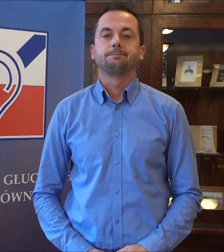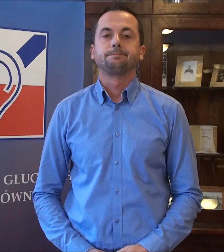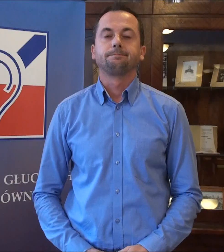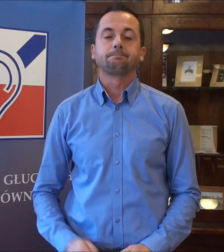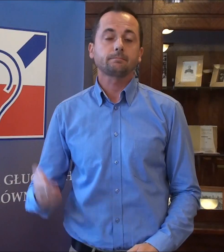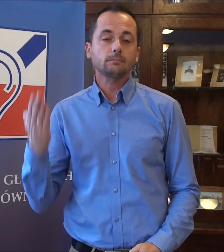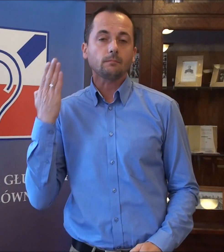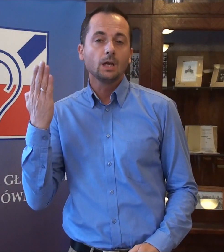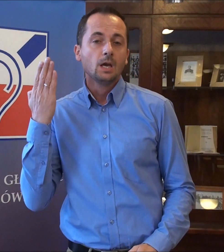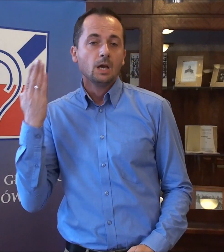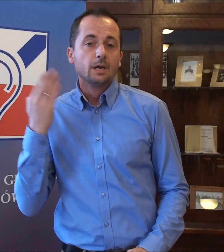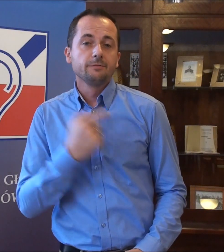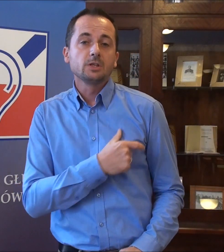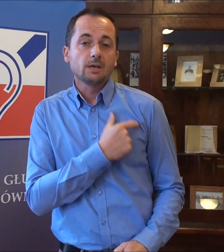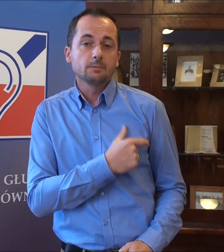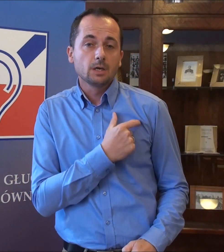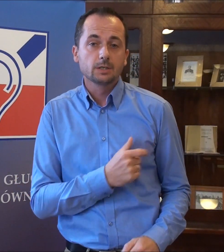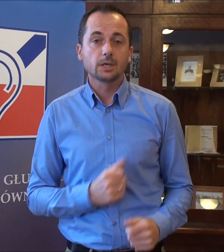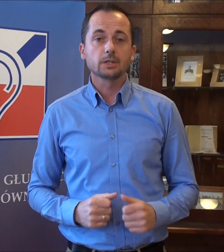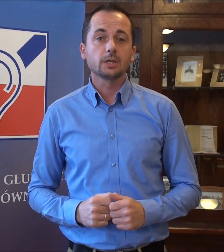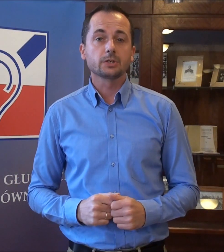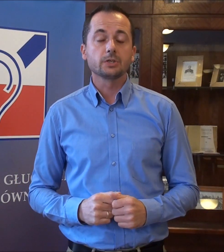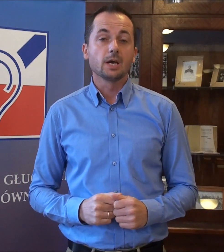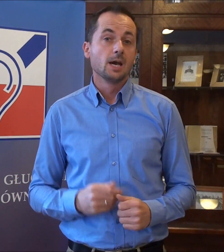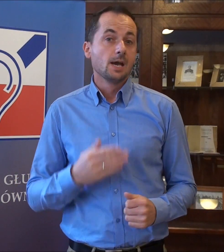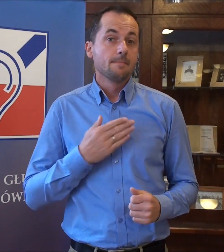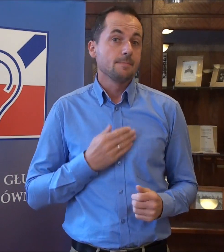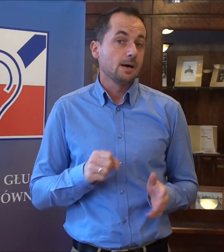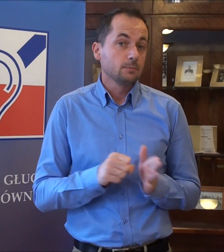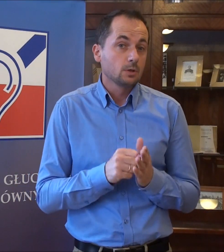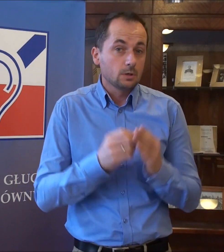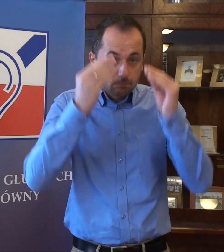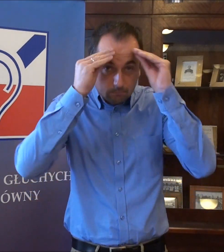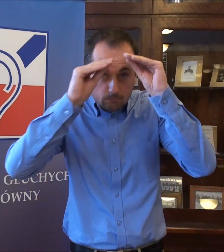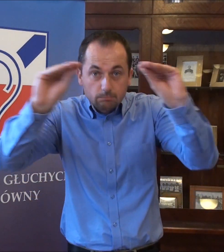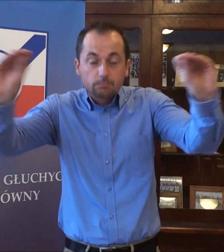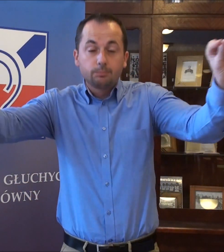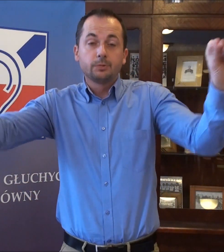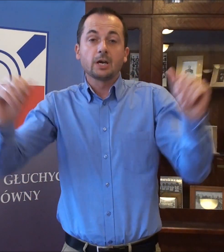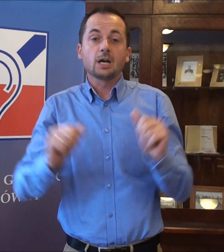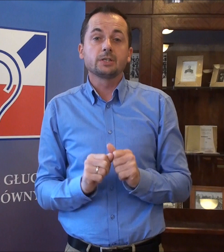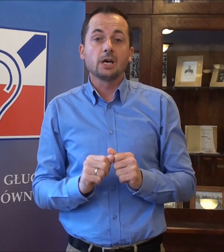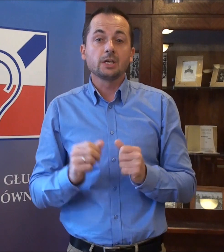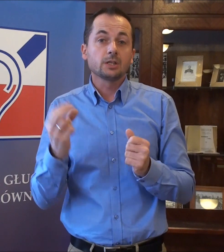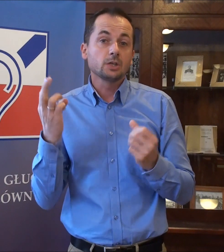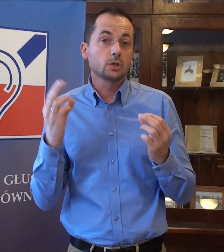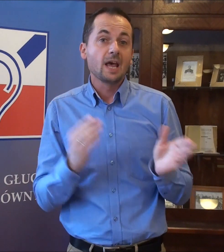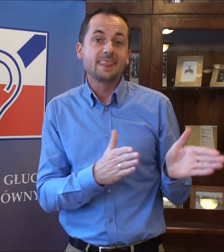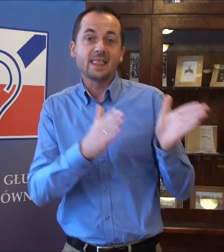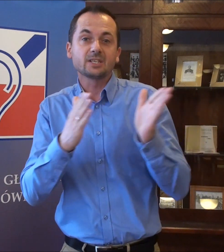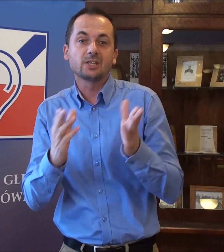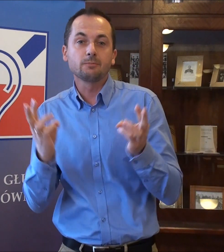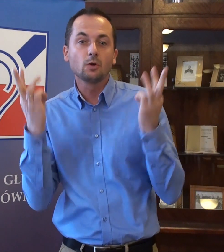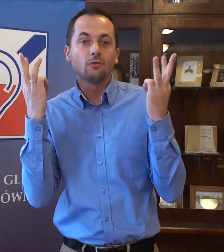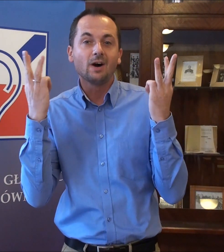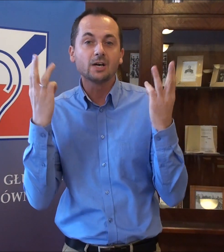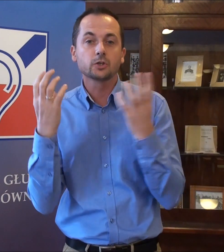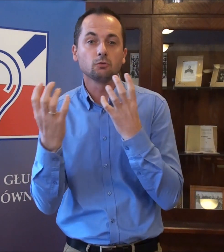Witam serdecznie. Mam do przekazania też następną ważną